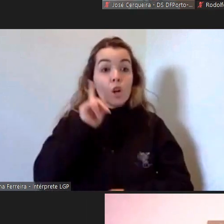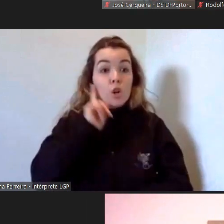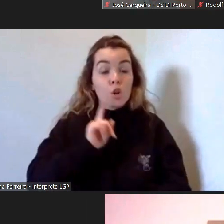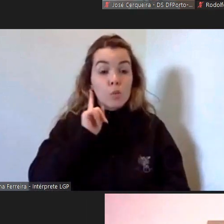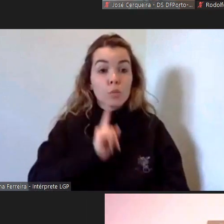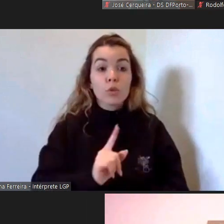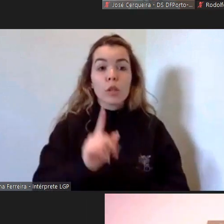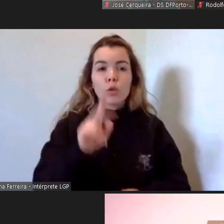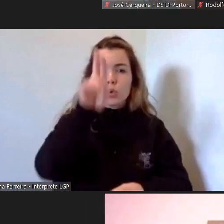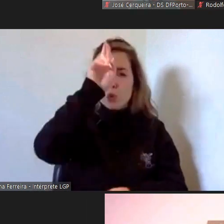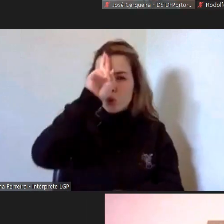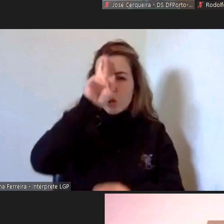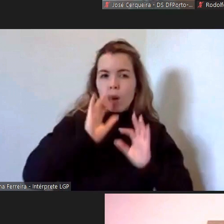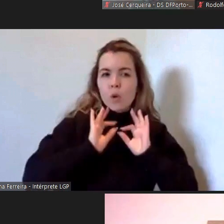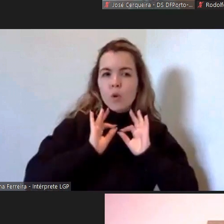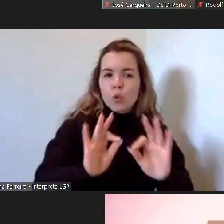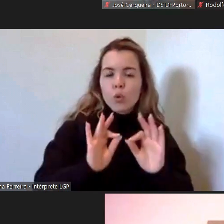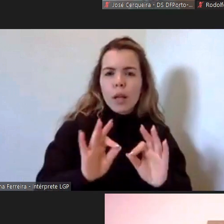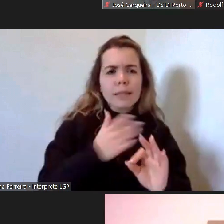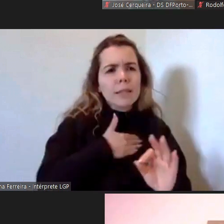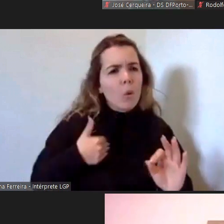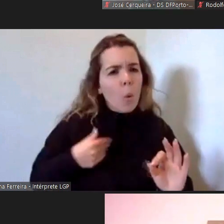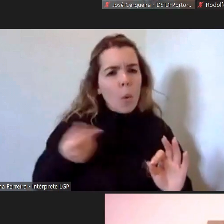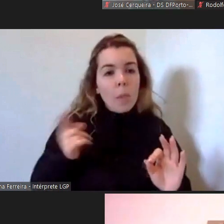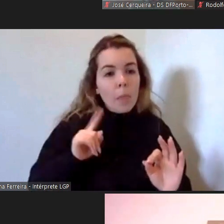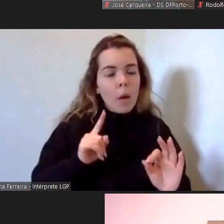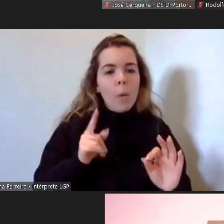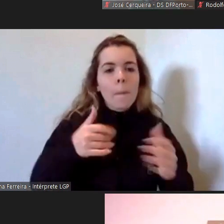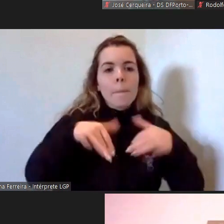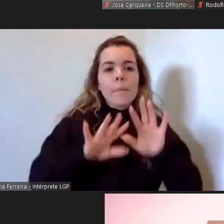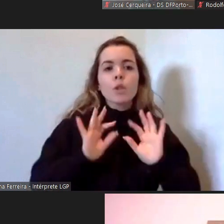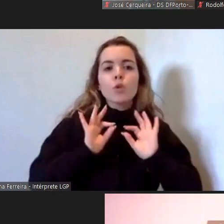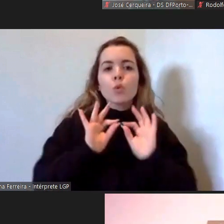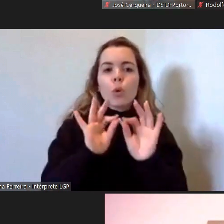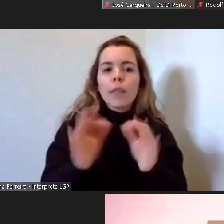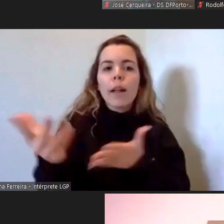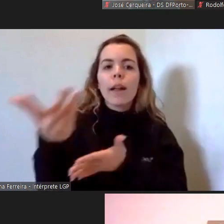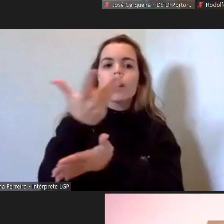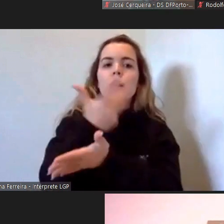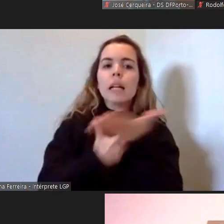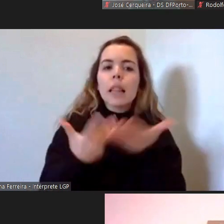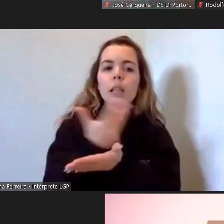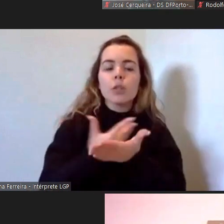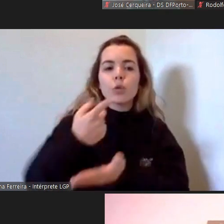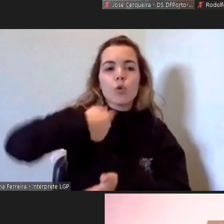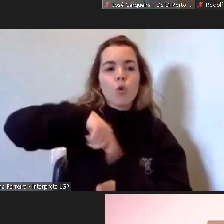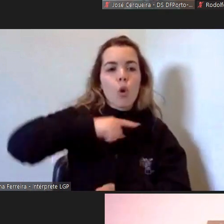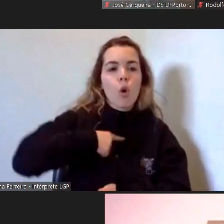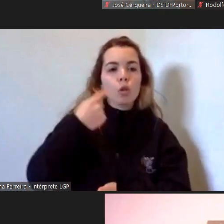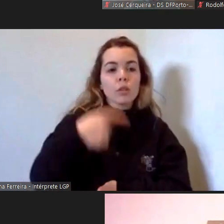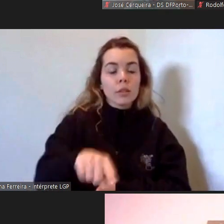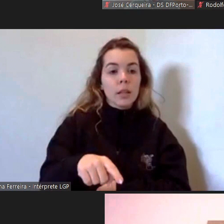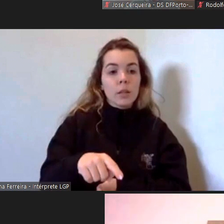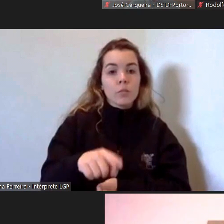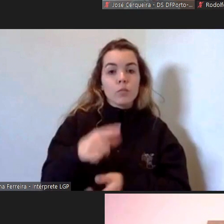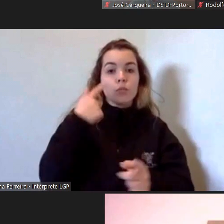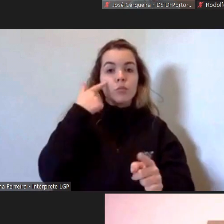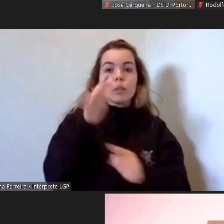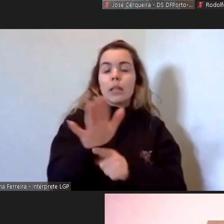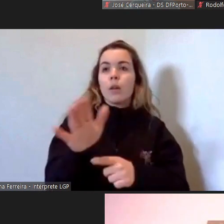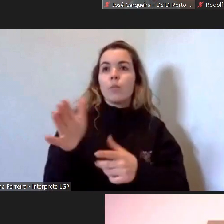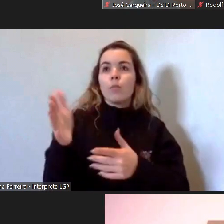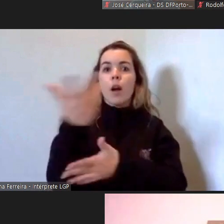cuidar de cuidar não a nível de saúde mas de cuidar as relações que temos no sentido de que elas se tornem